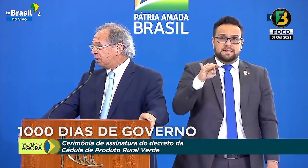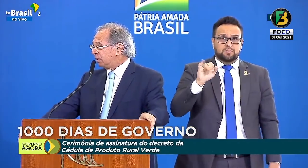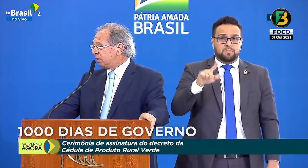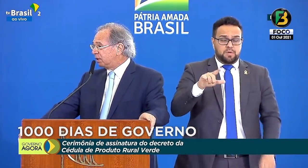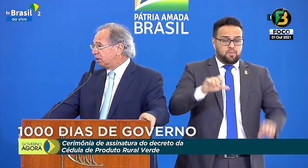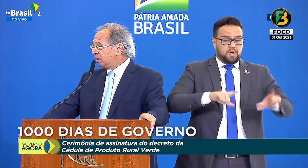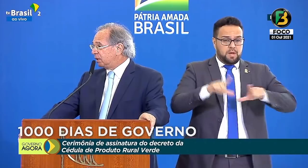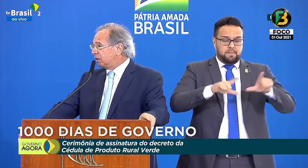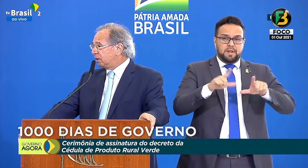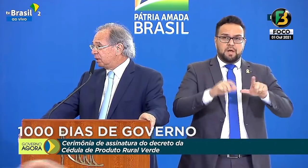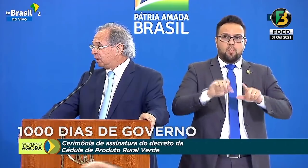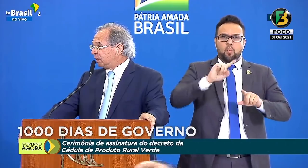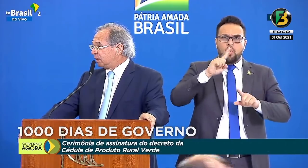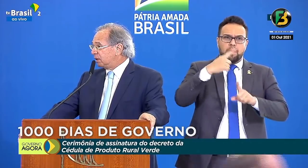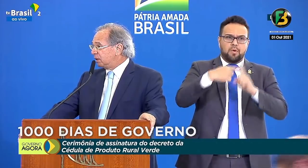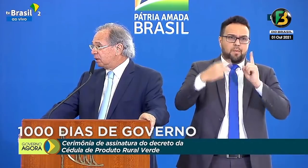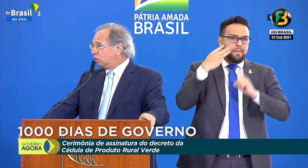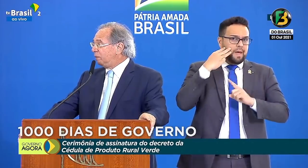empregos,